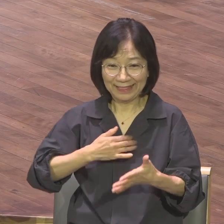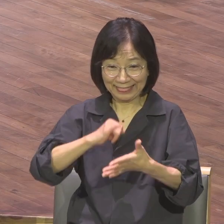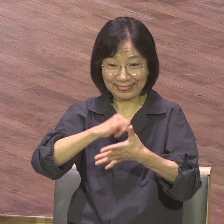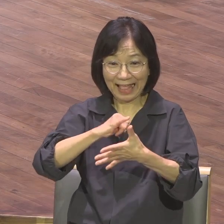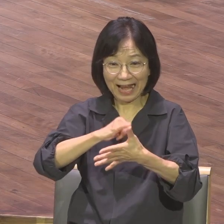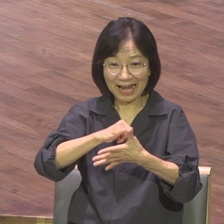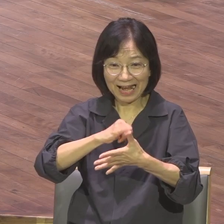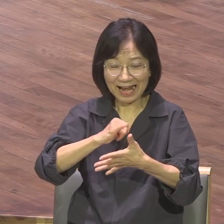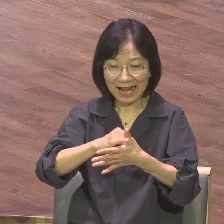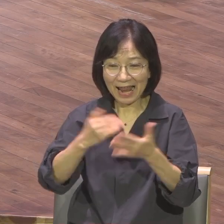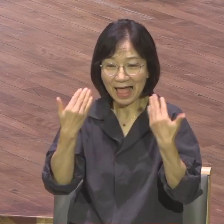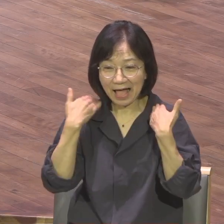선생님이 시켰다는 거예요